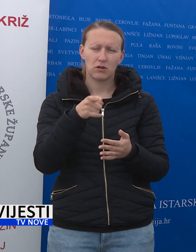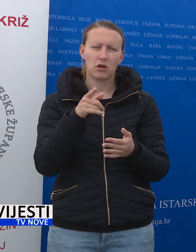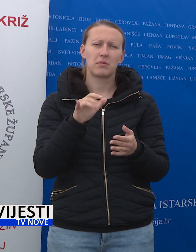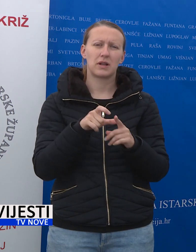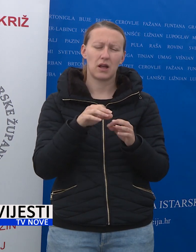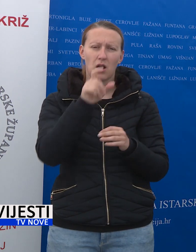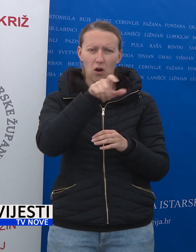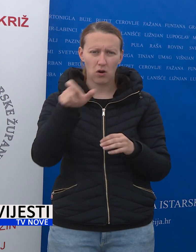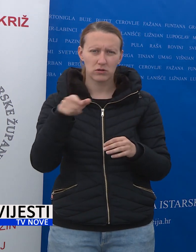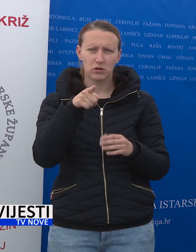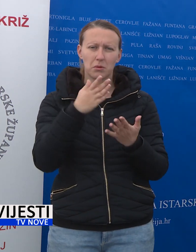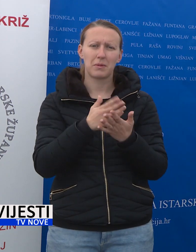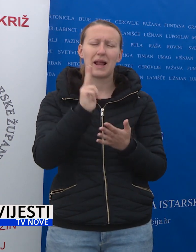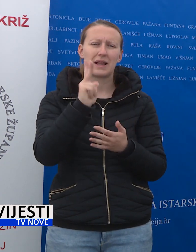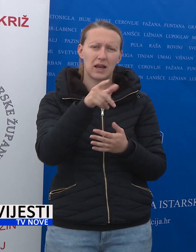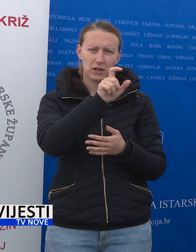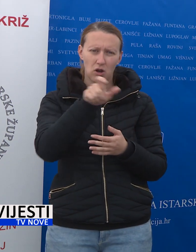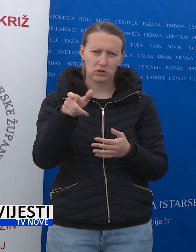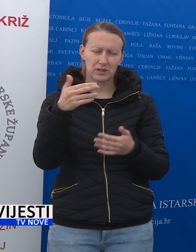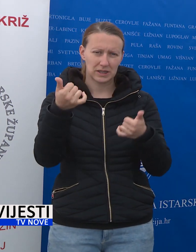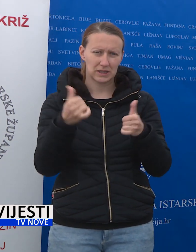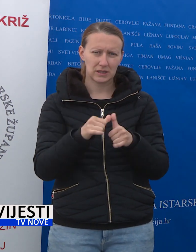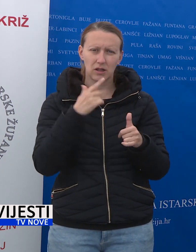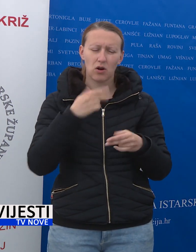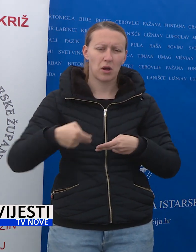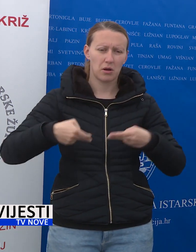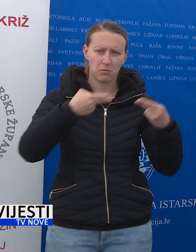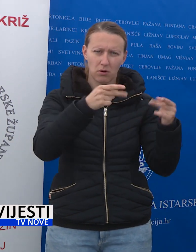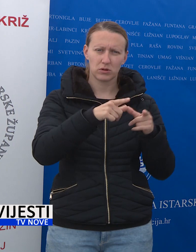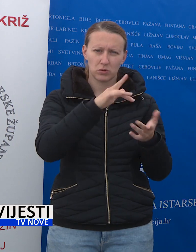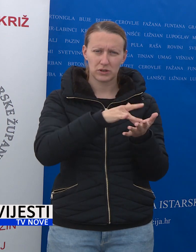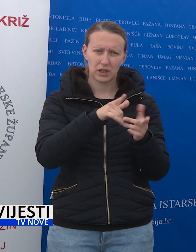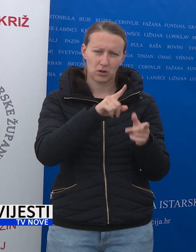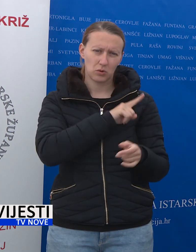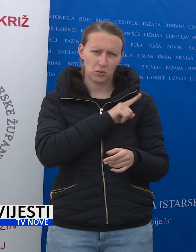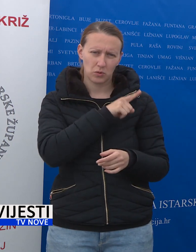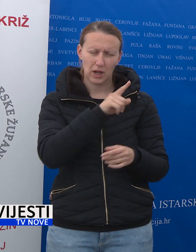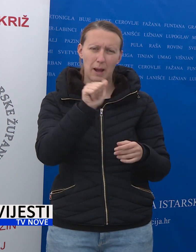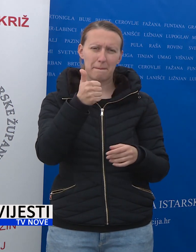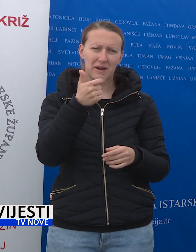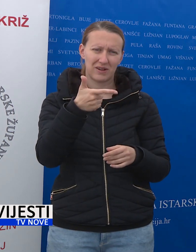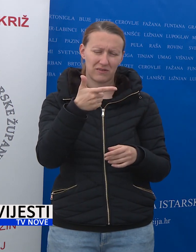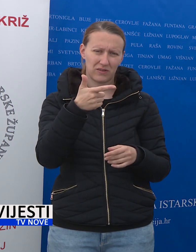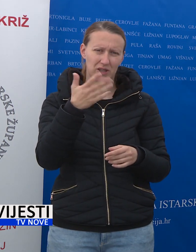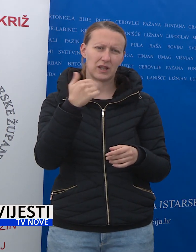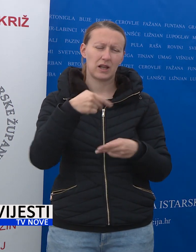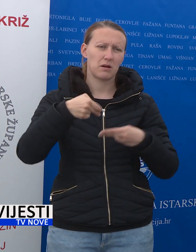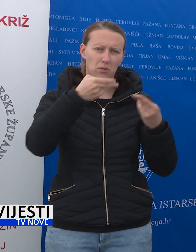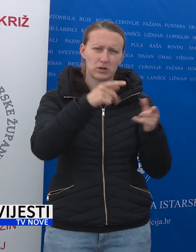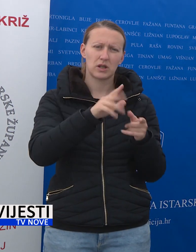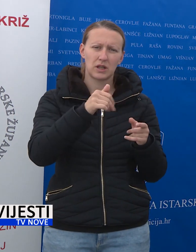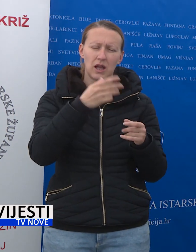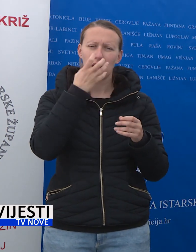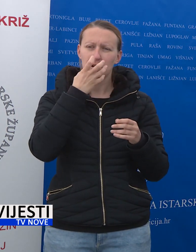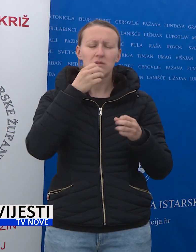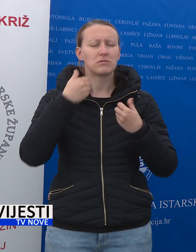tome da osobe, znači to bi bila treća osoba iz Istre koja je upućena u respiracijski centar, a prve dvije prethodno upućene su